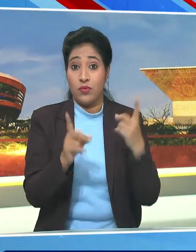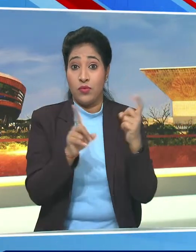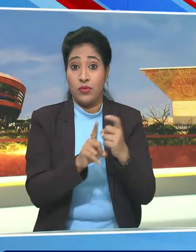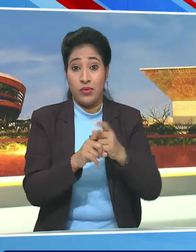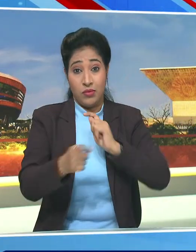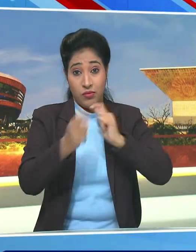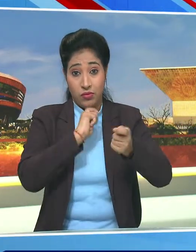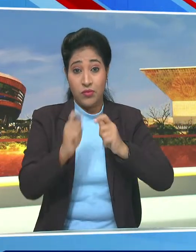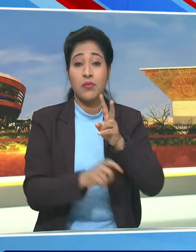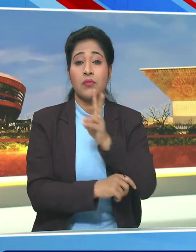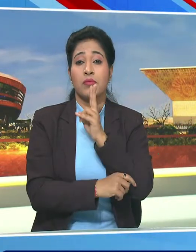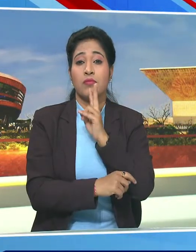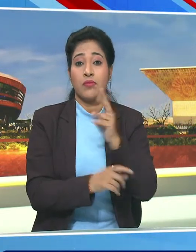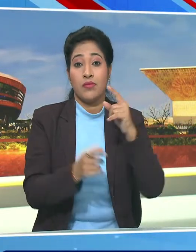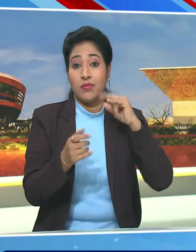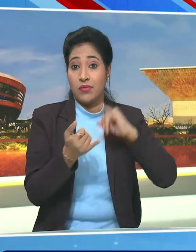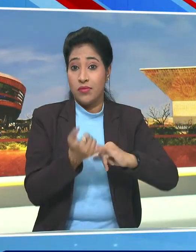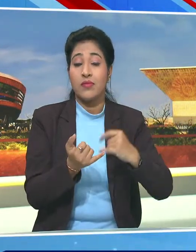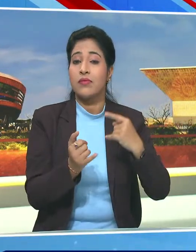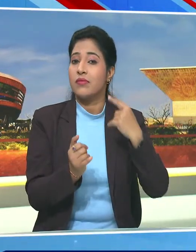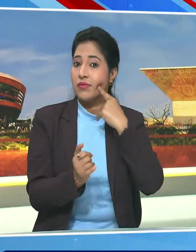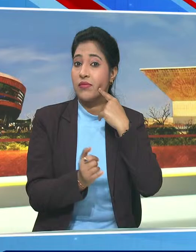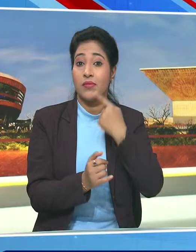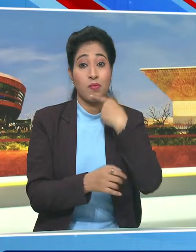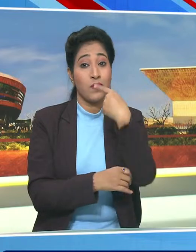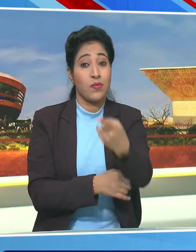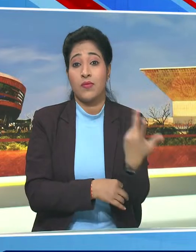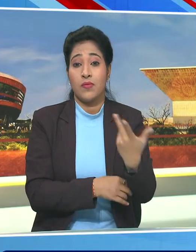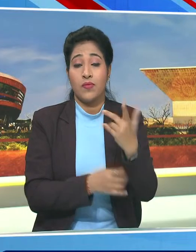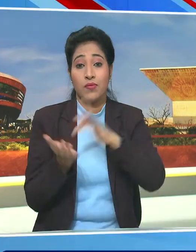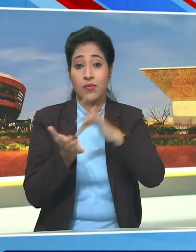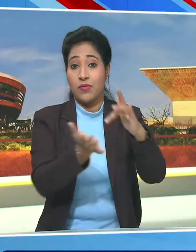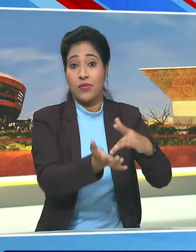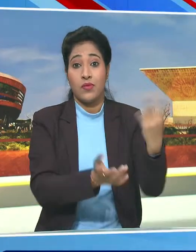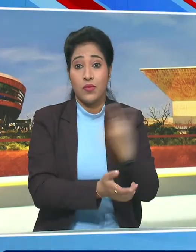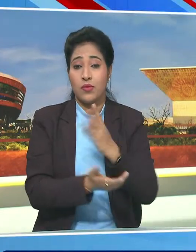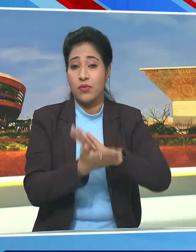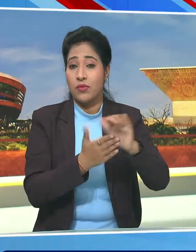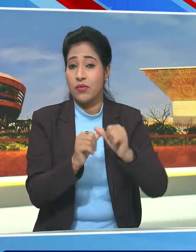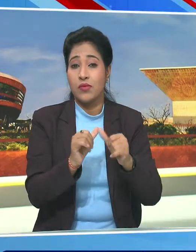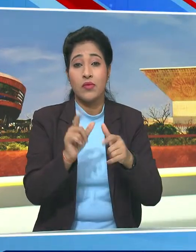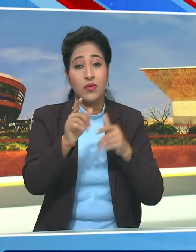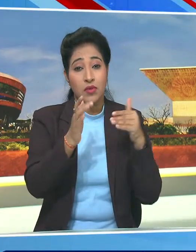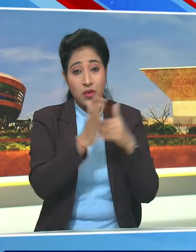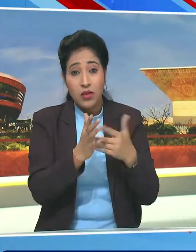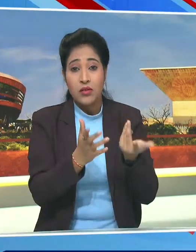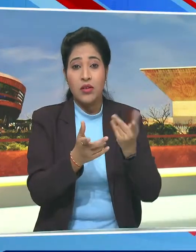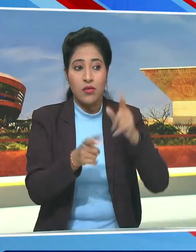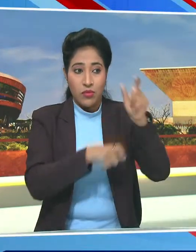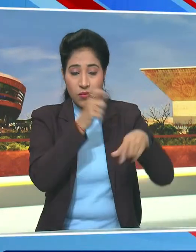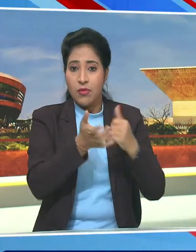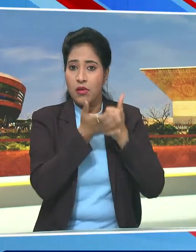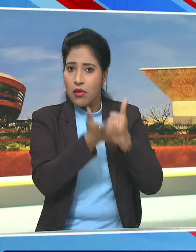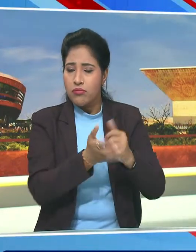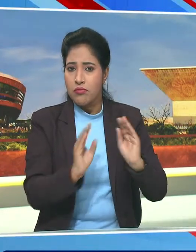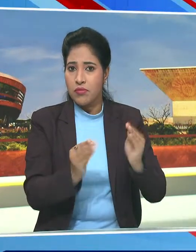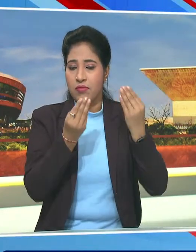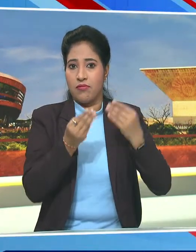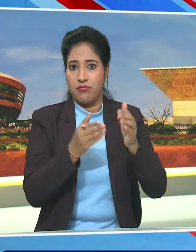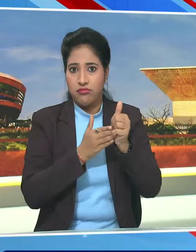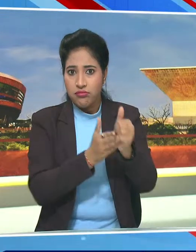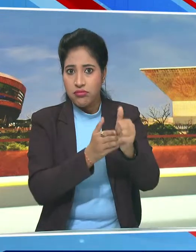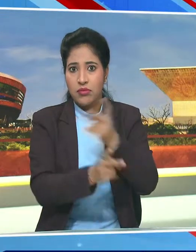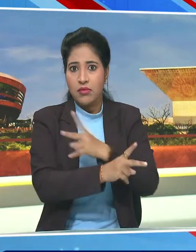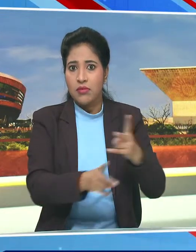को संबोधित करते हुए स्मृति इरानी ने कहा कि दोनों देश सभी हज यात्रियों को बेहतर सुविधाएं देने के साथ